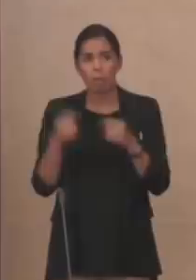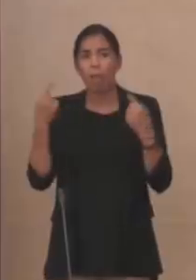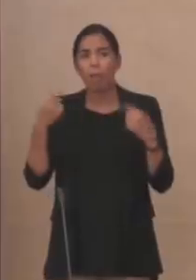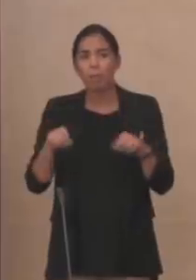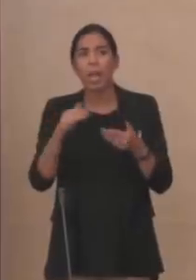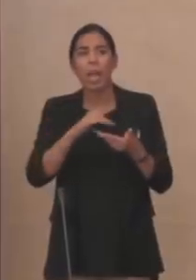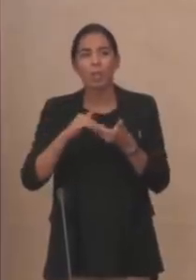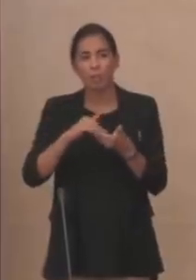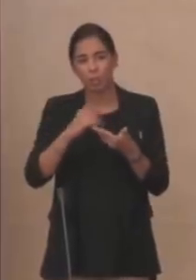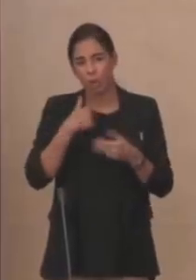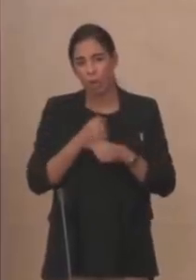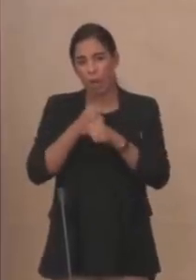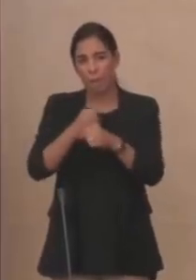rappresento,